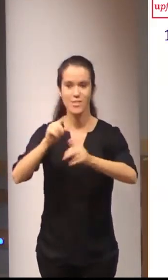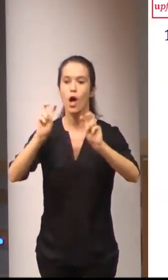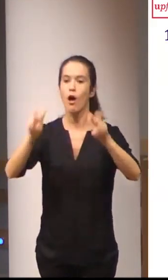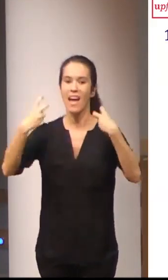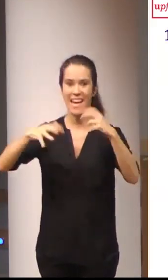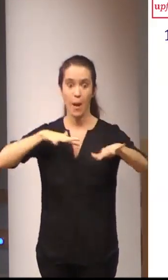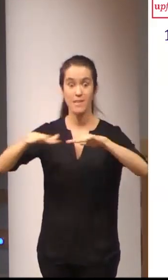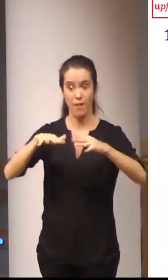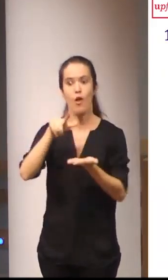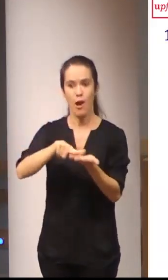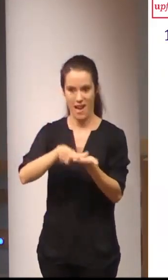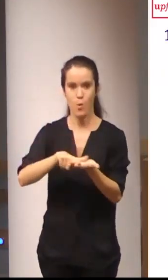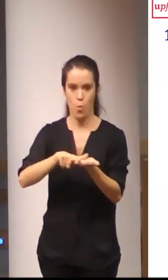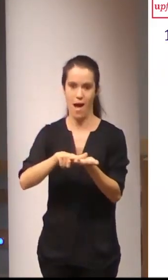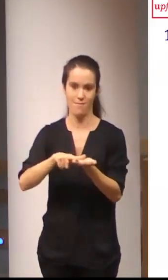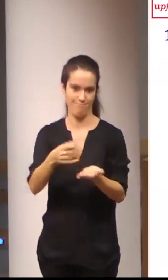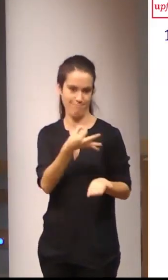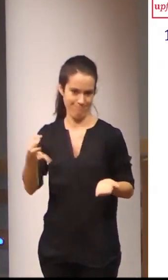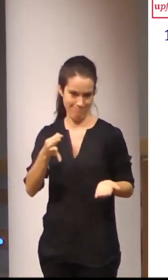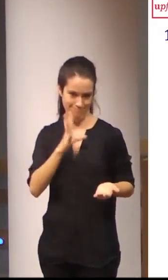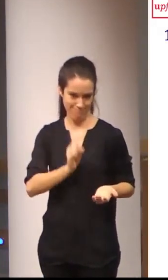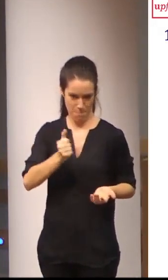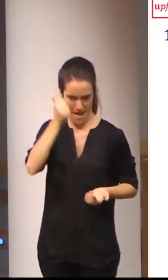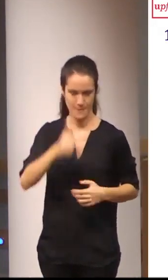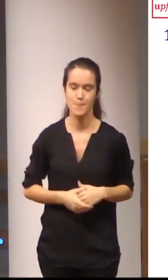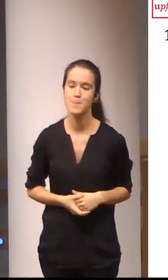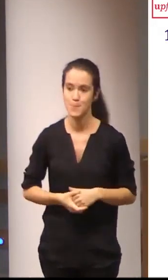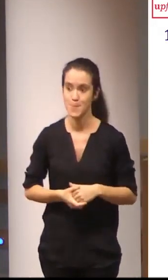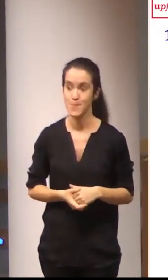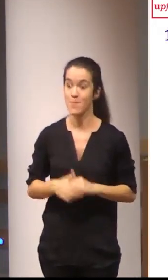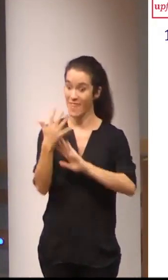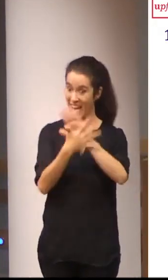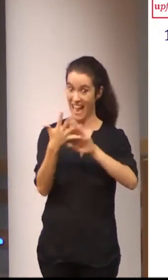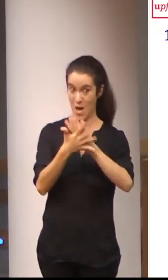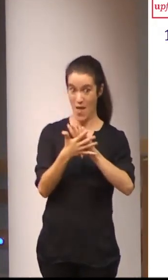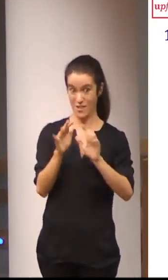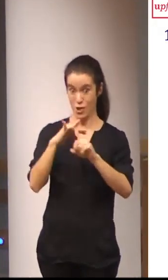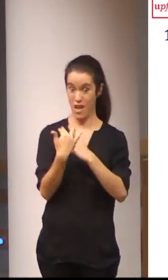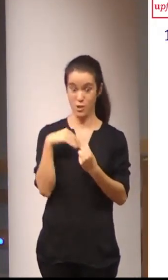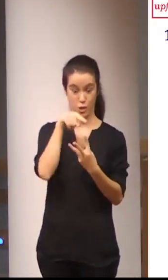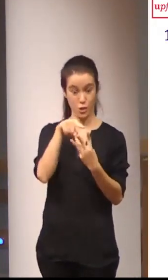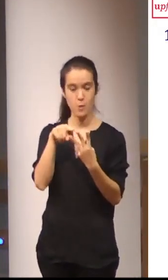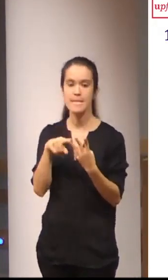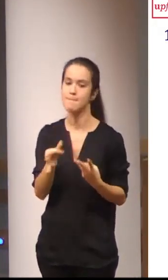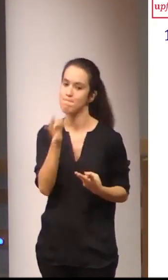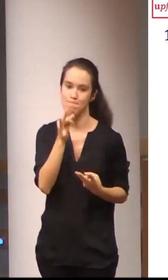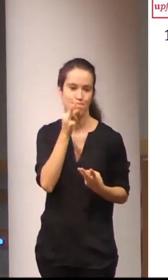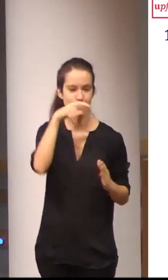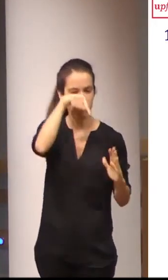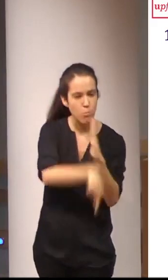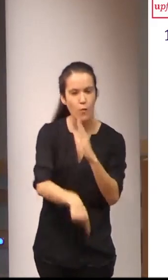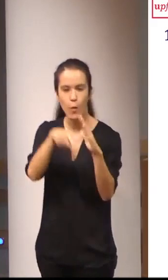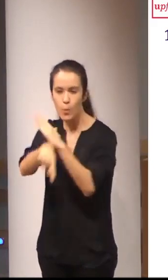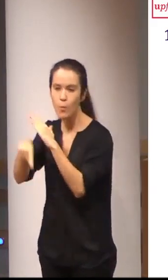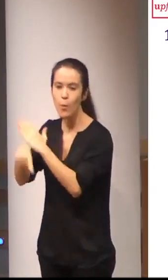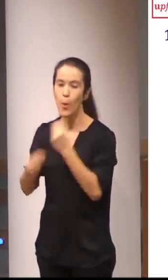lengua debería darse. Para o caso das lenguas de signos, estes tres dominios todavía non se han trabajado de forma